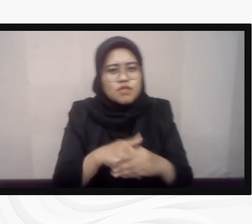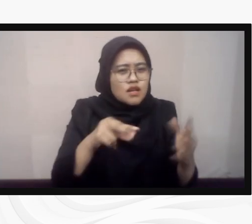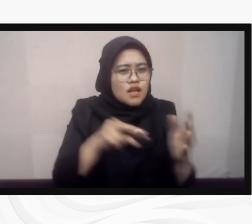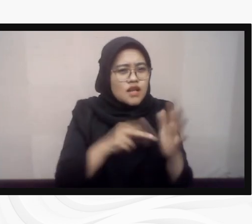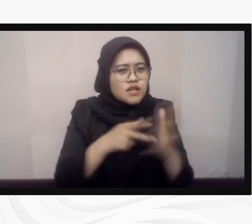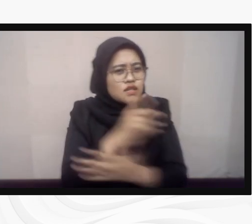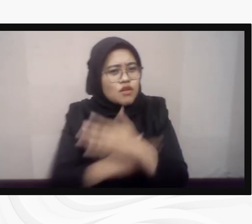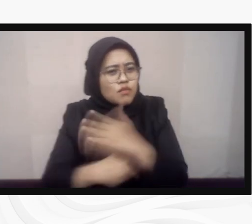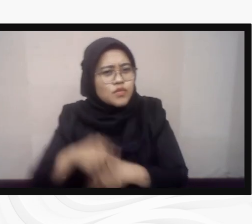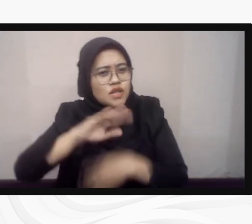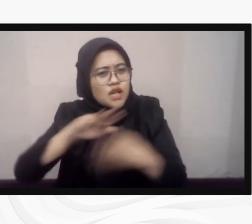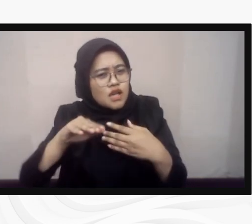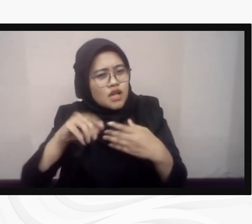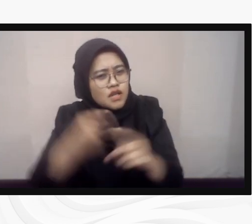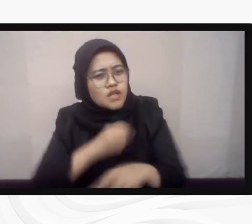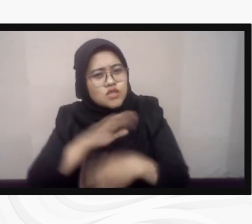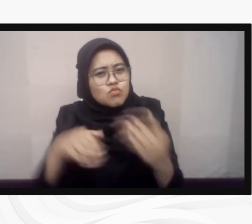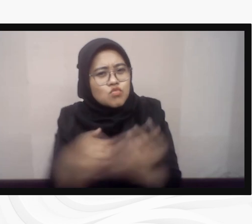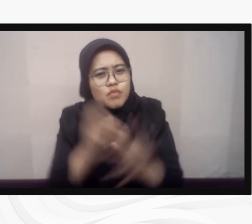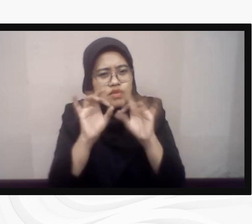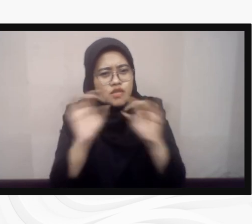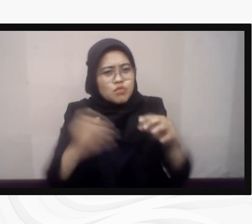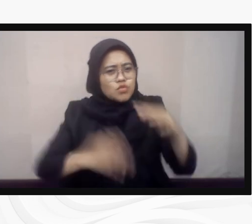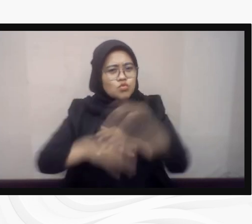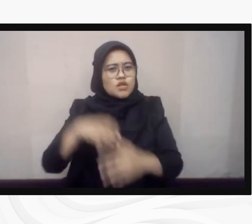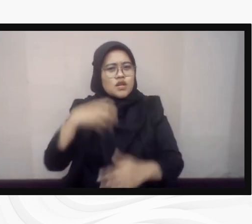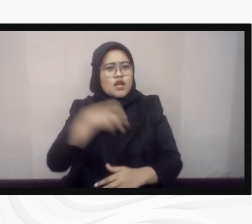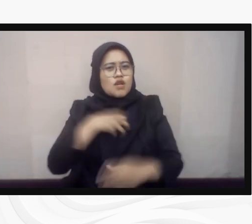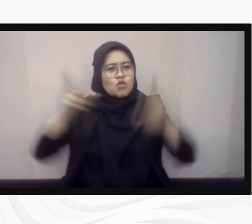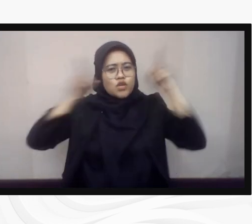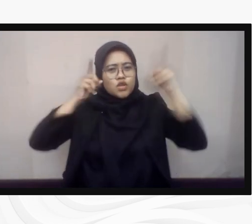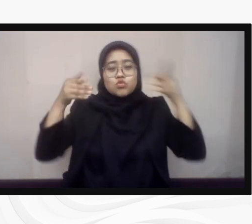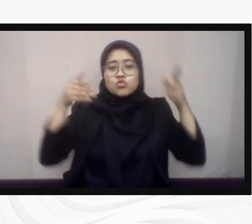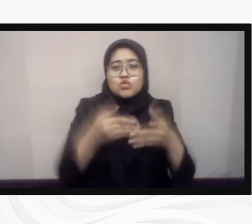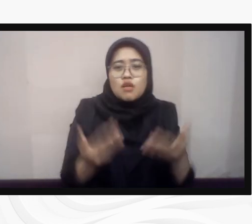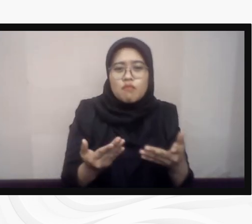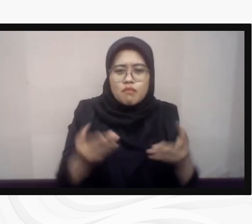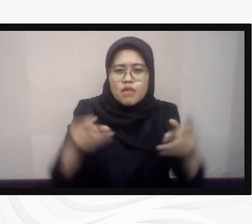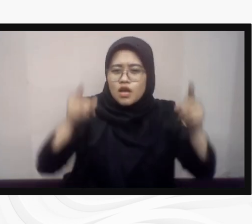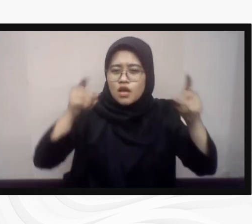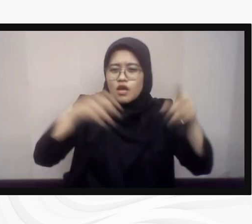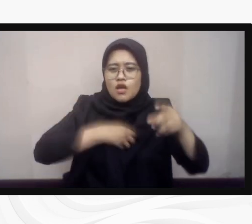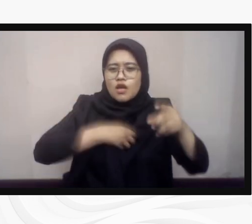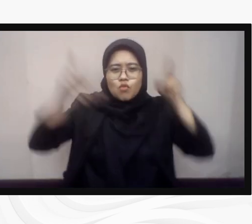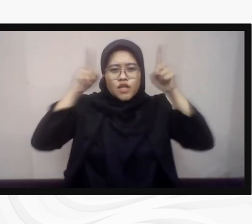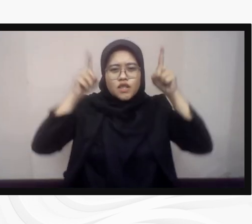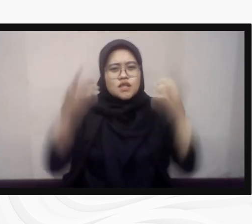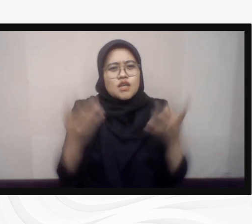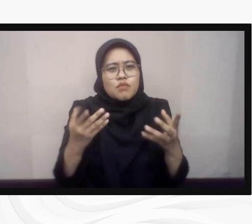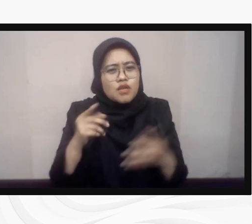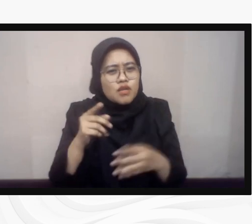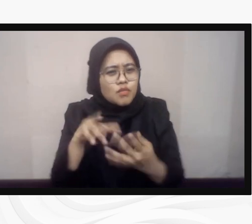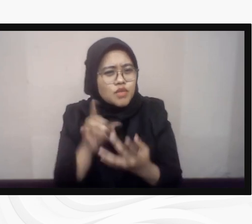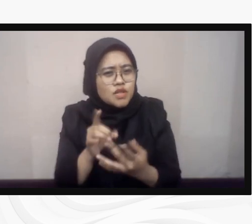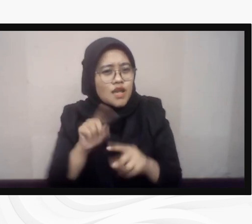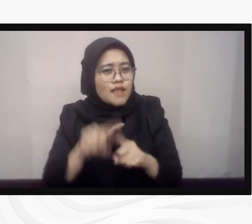elektoral, untuk memilih dan atau dipilih. Terdapat calak defable pada beberapa periode pemilu, namun